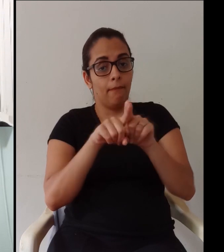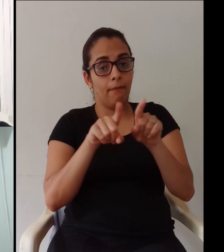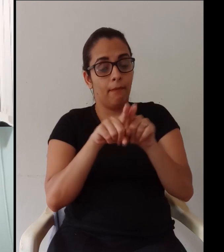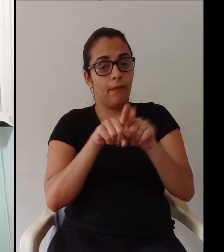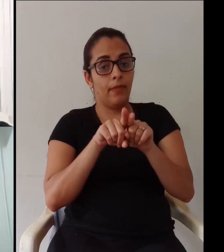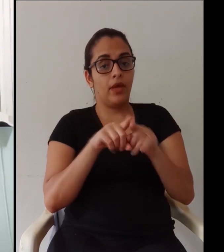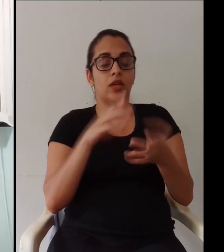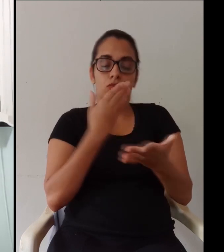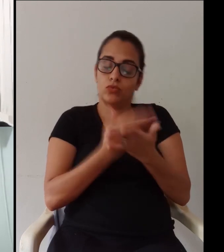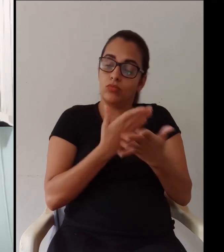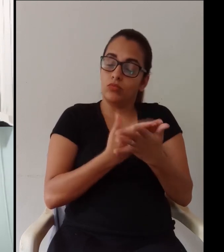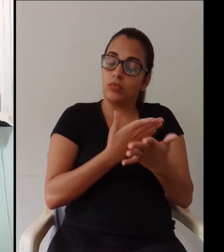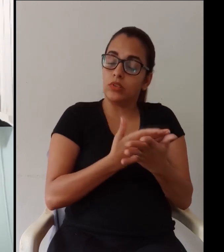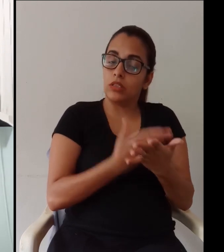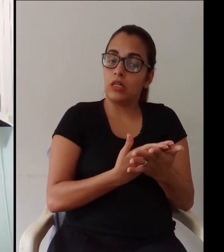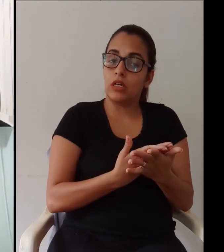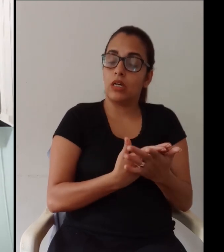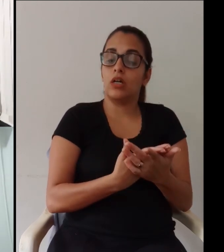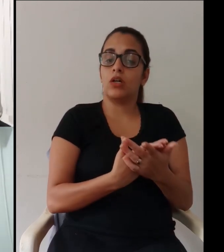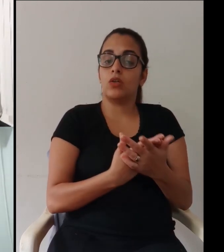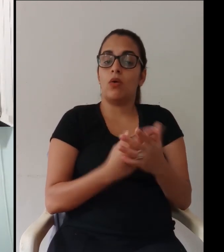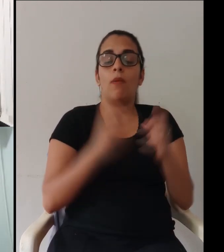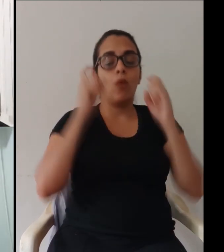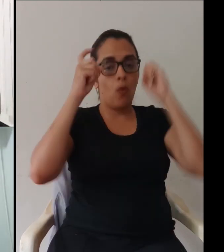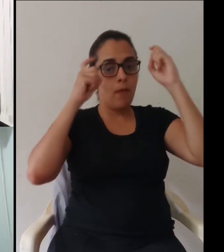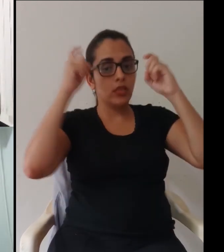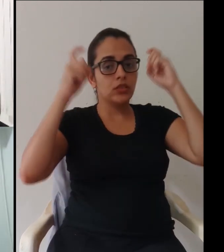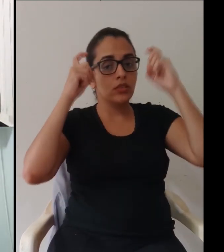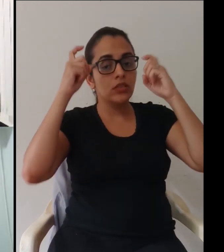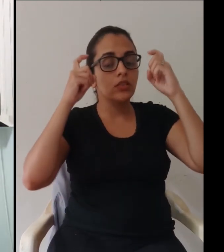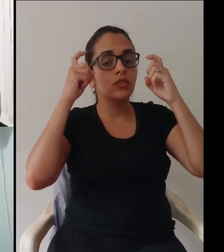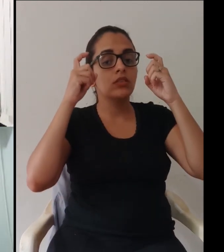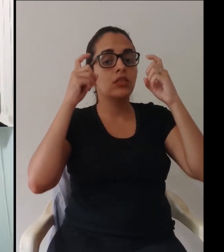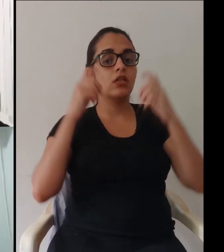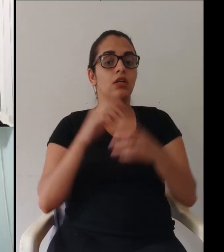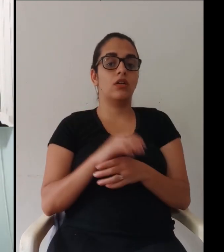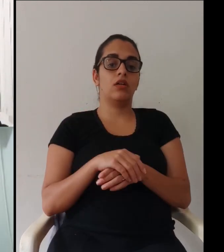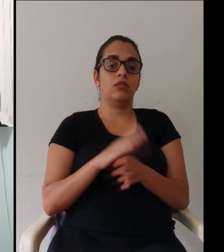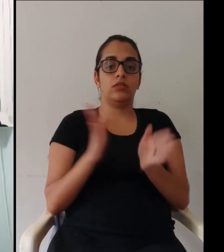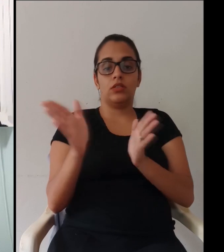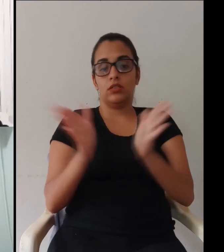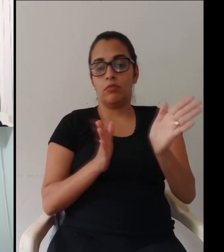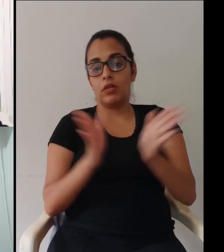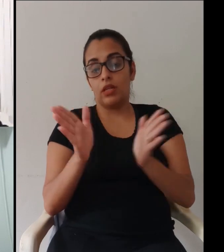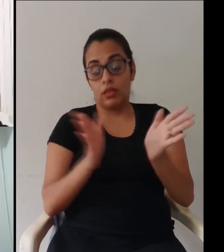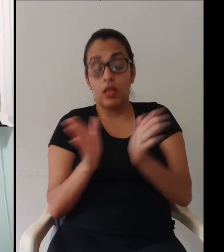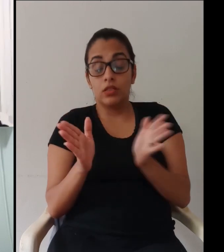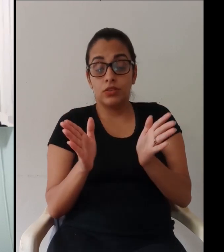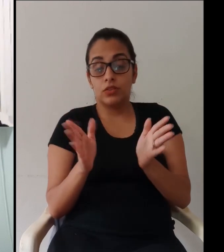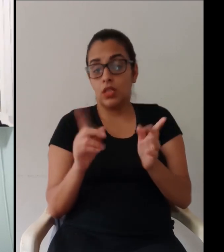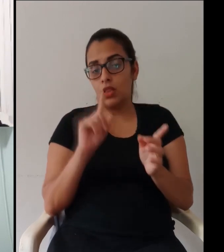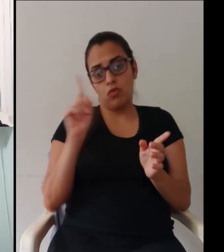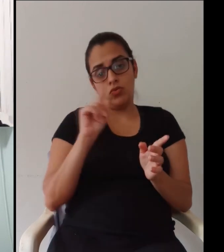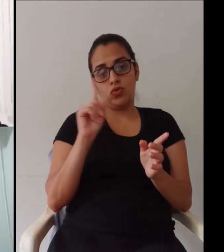tecnológicos para dar esse apoio mas isso ainda também está sendo bastante estudado